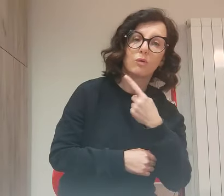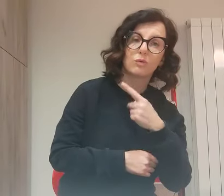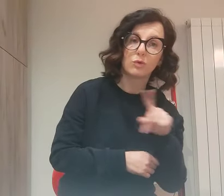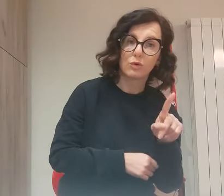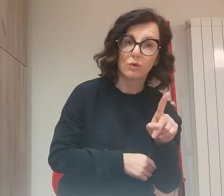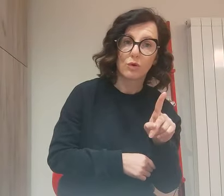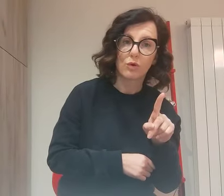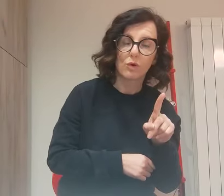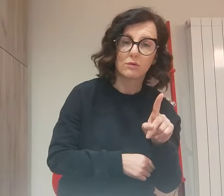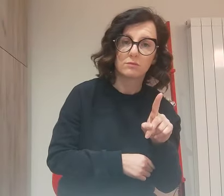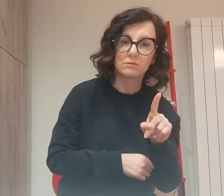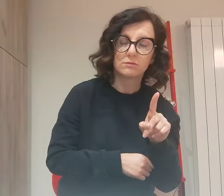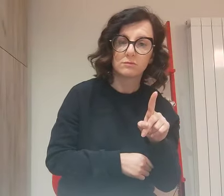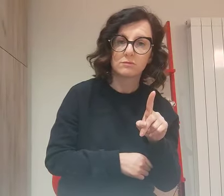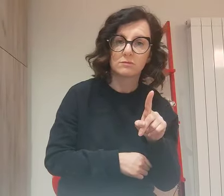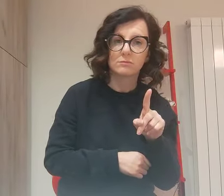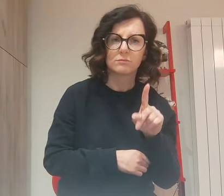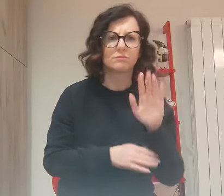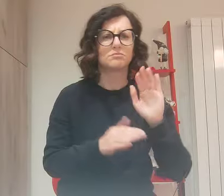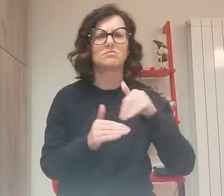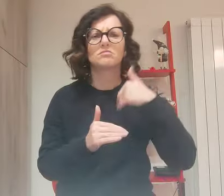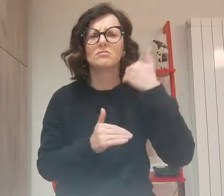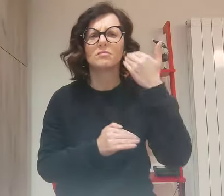Il più viene dal maligno